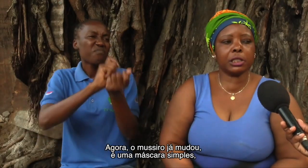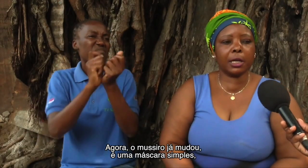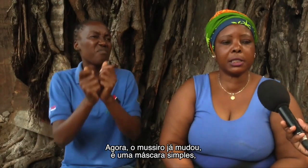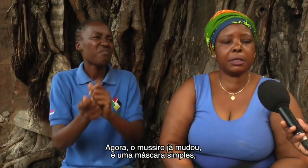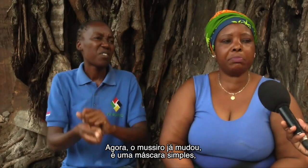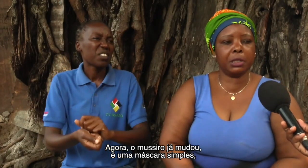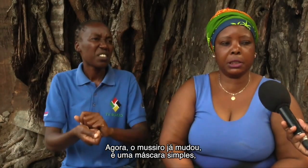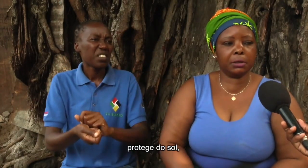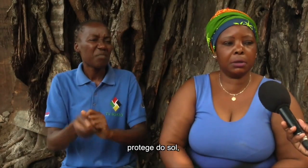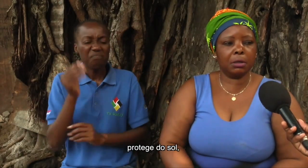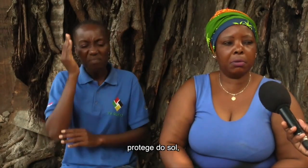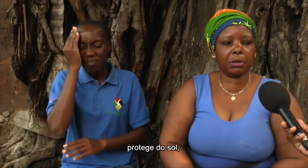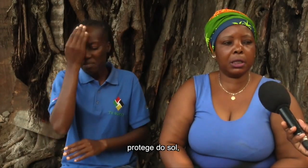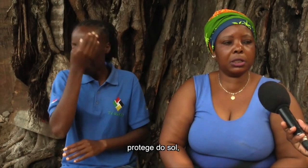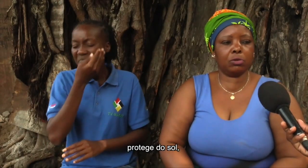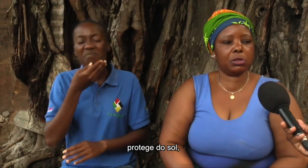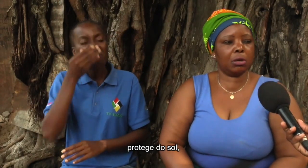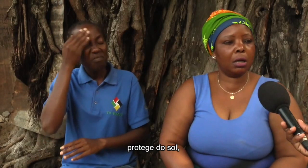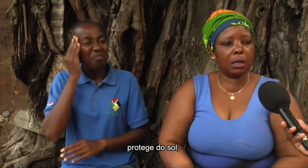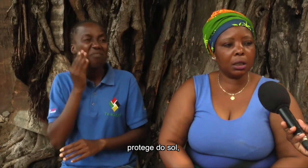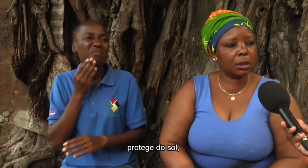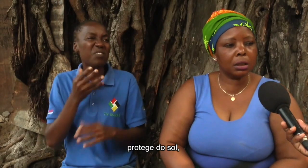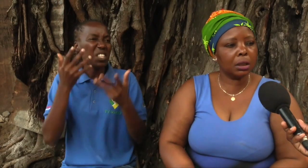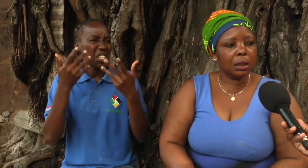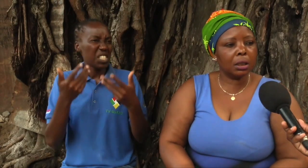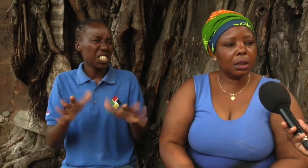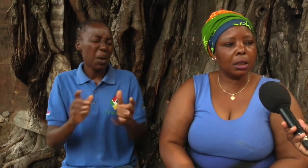máscara simples. Proteja o sol.